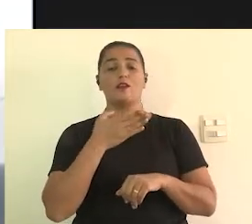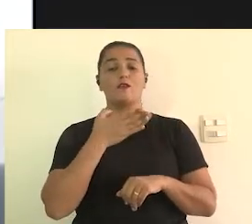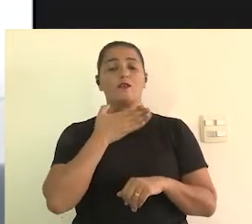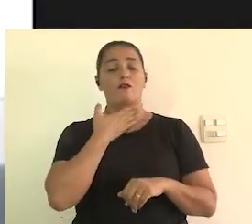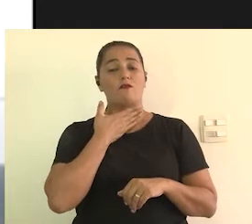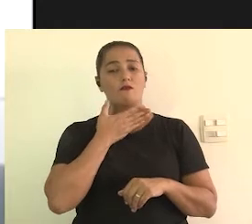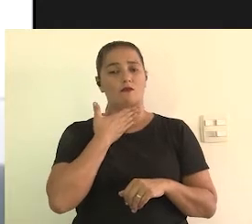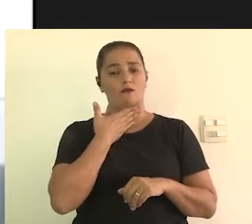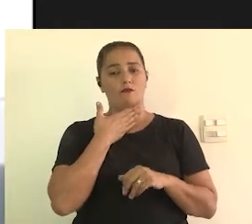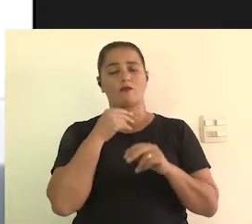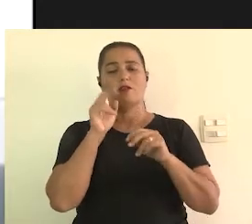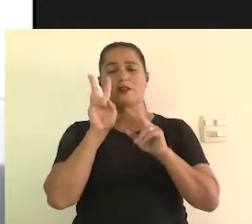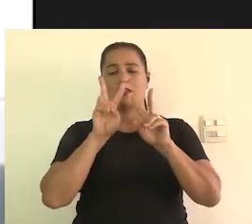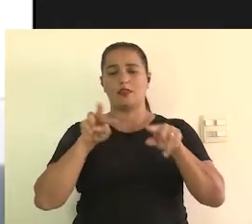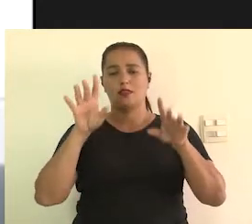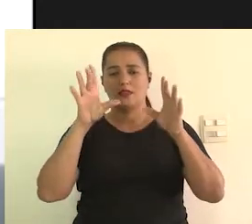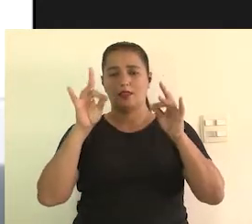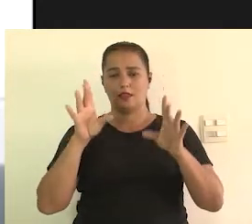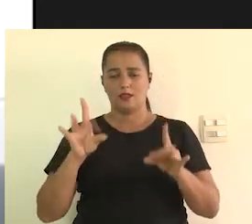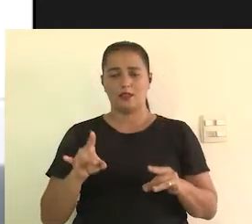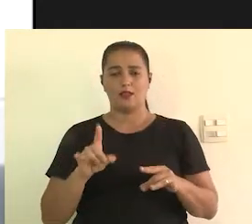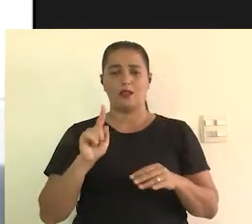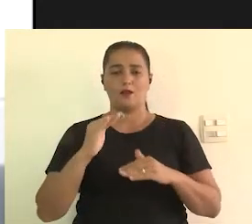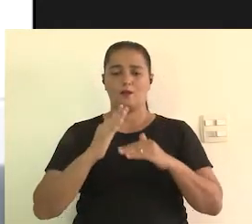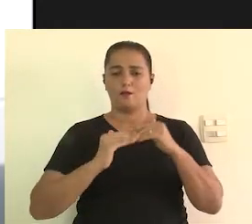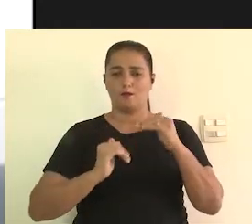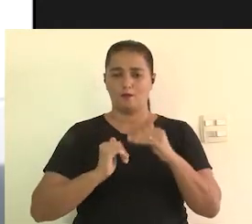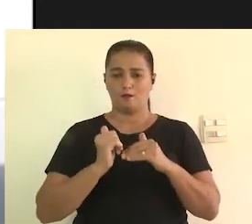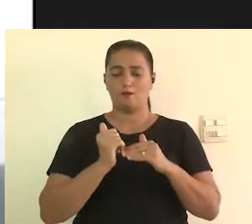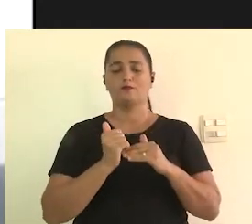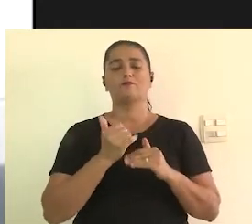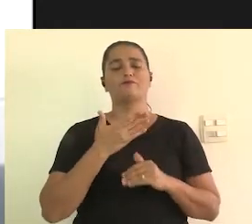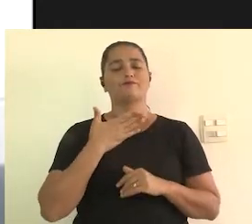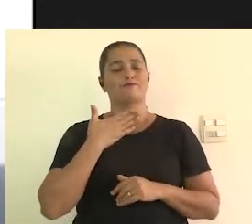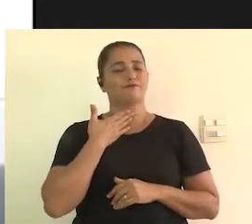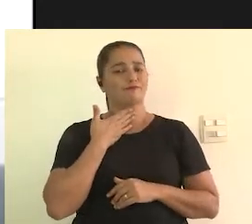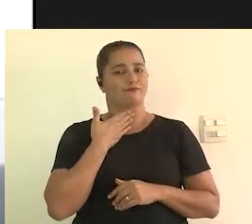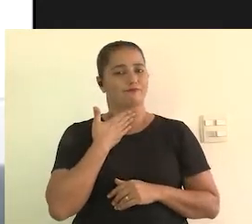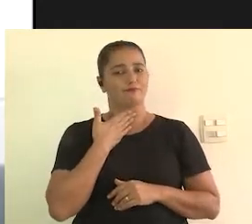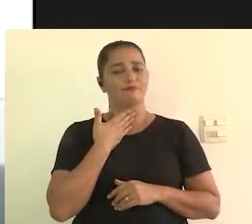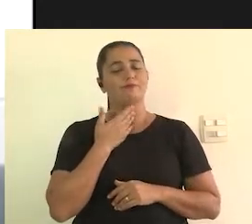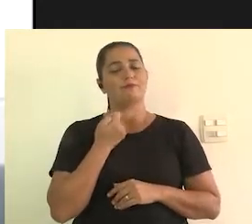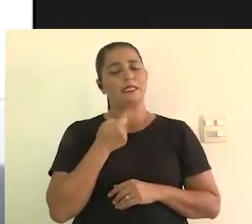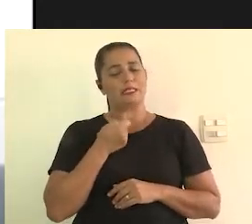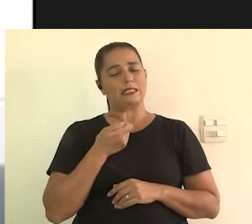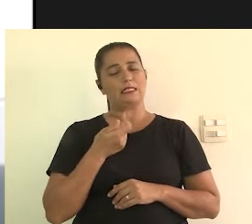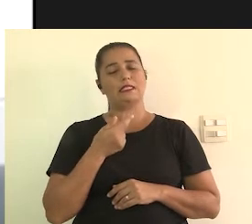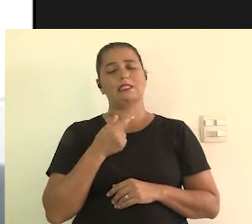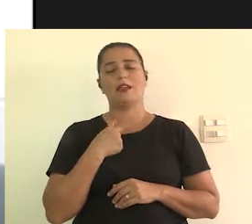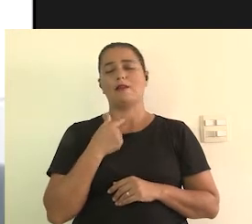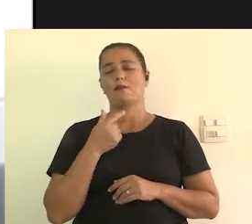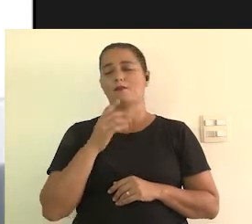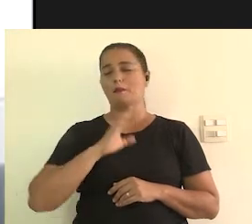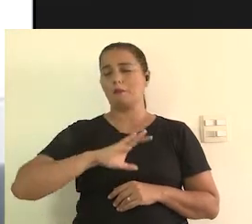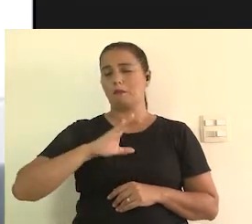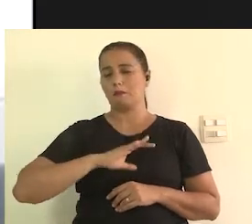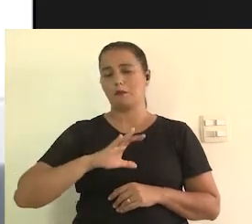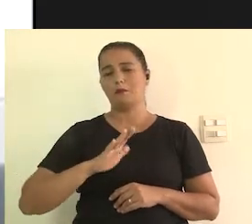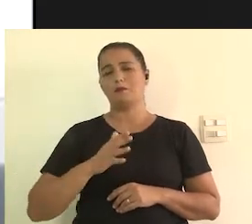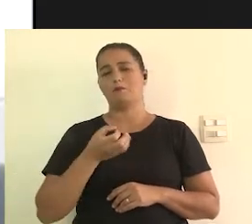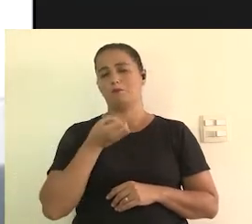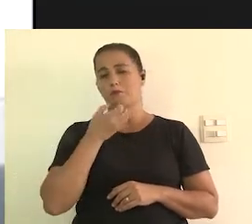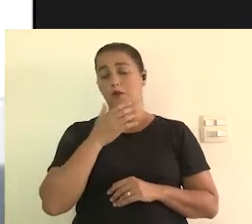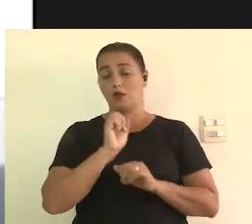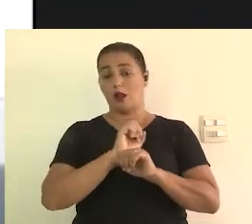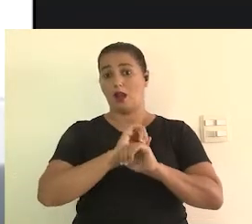E o terceiro profissional dessa cadeia de produção é o narrador em audiodescrição, que é um profissional